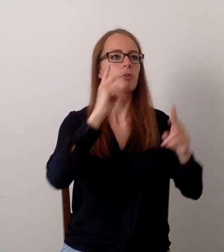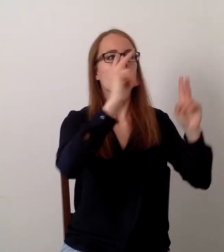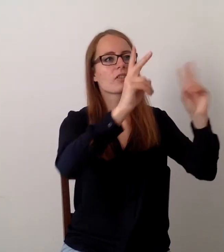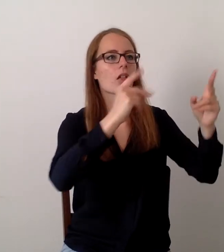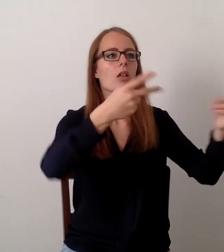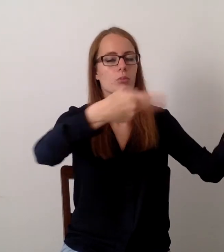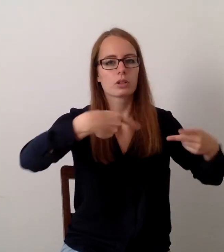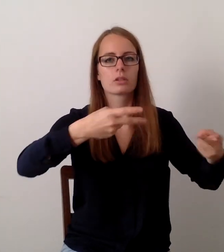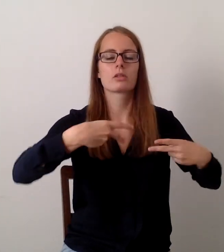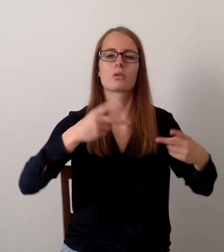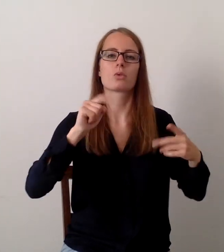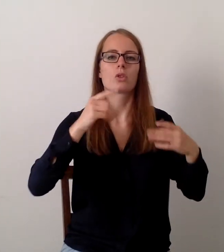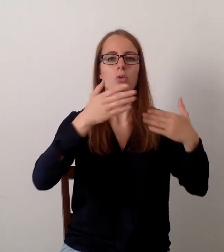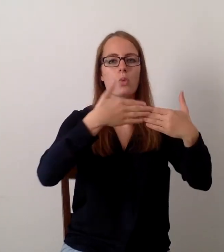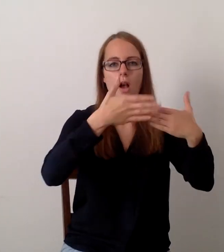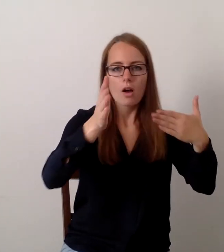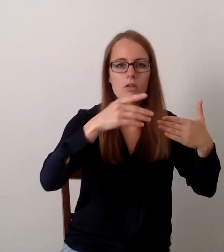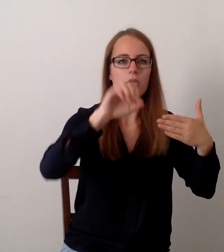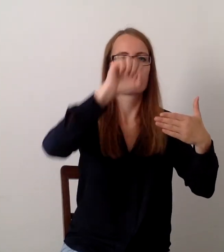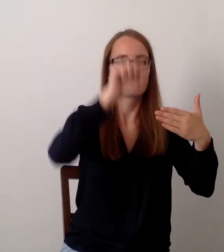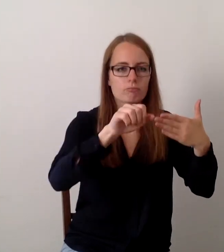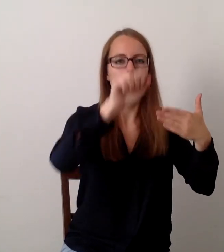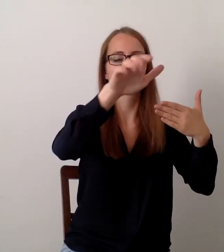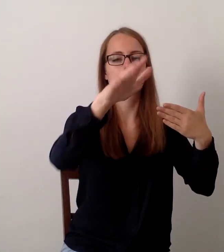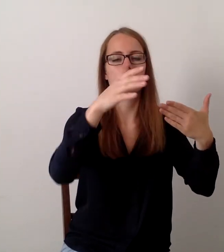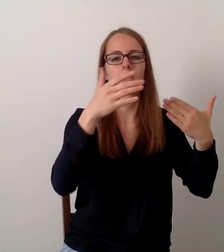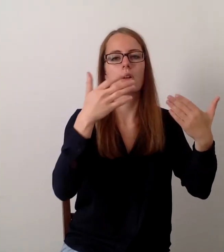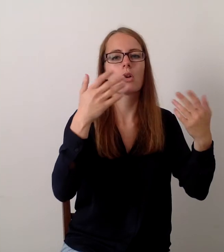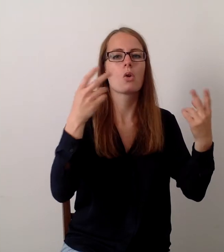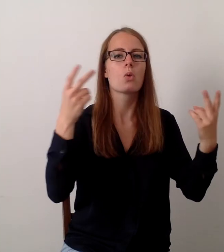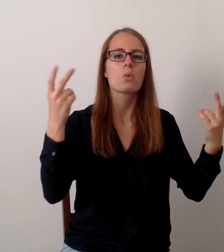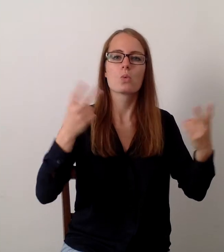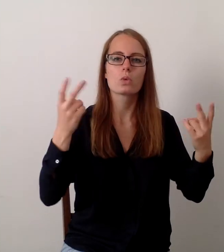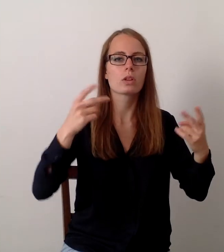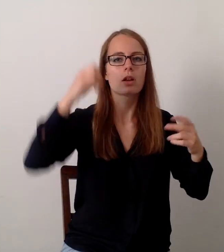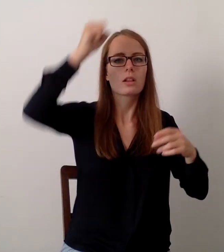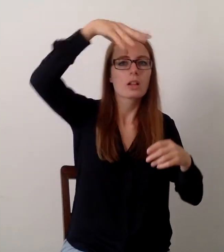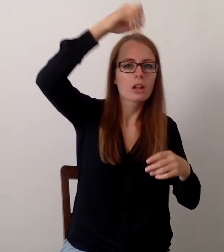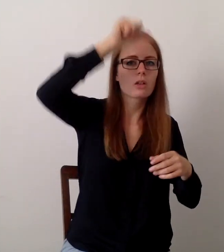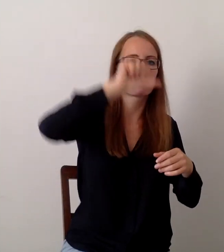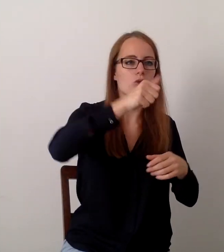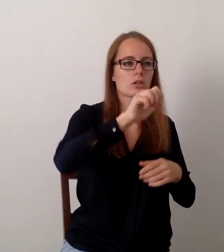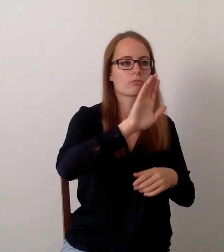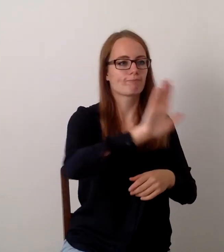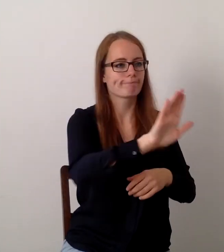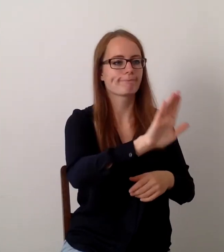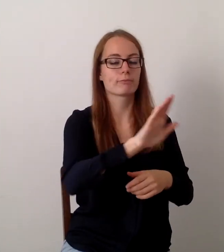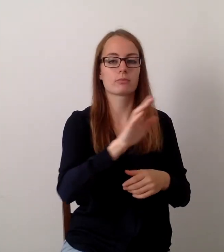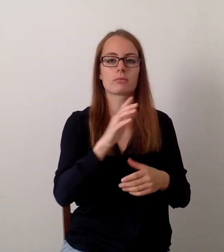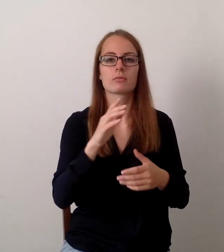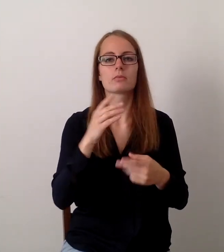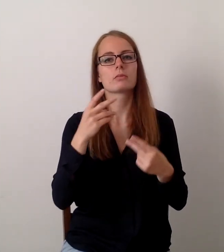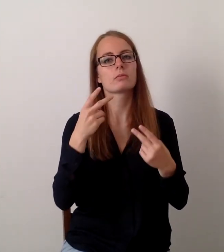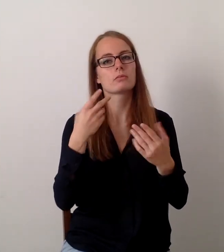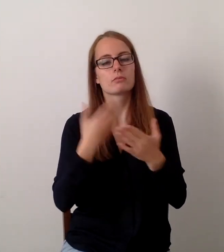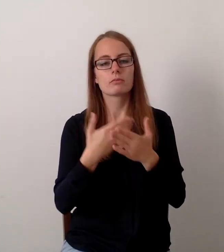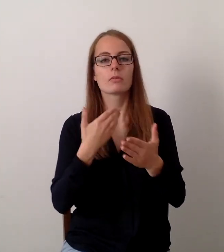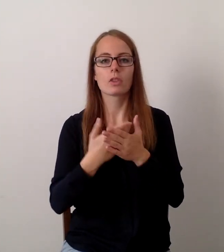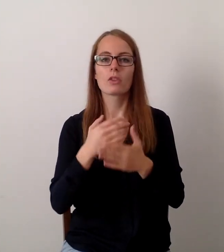bedienen etc. Und ja, da habe ich mit jungen Welpen angefangen, erst mal das Apportieren